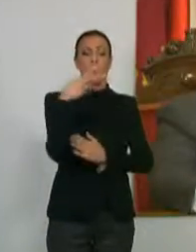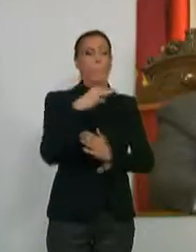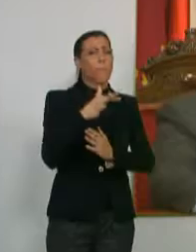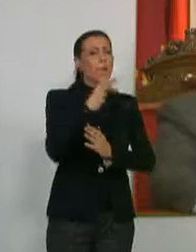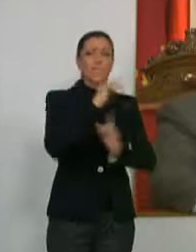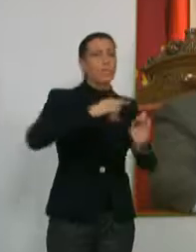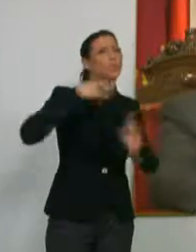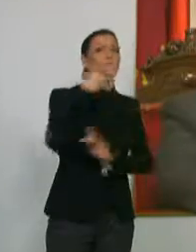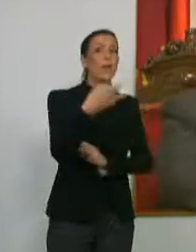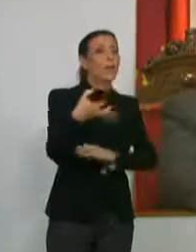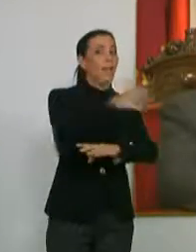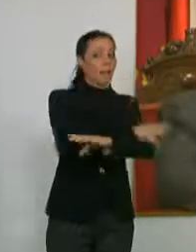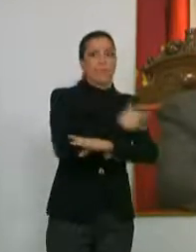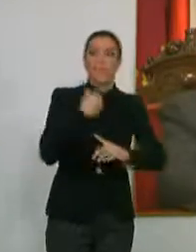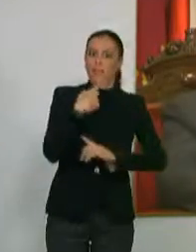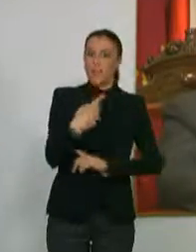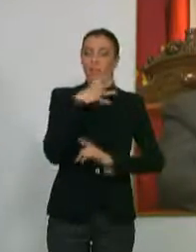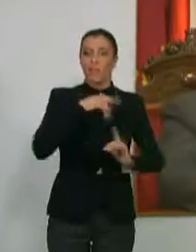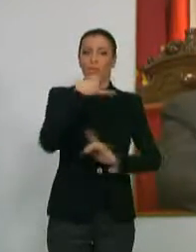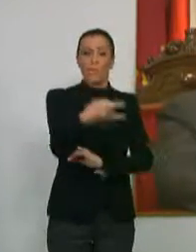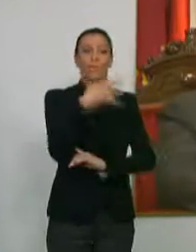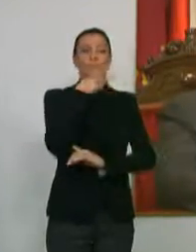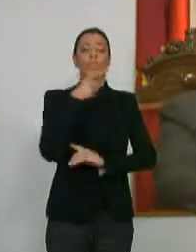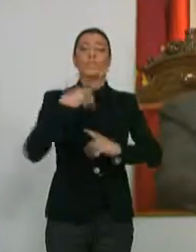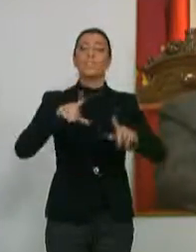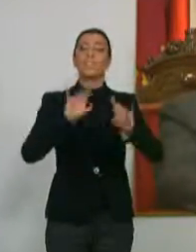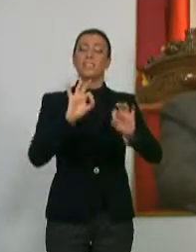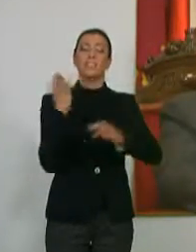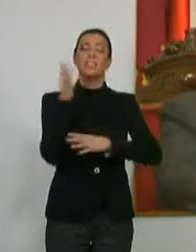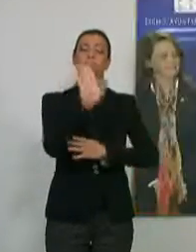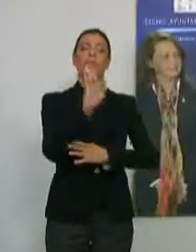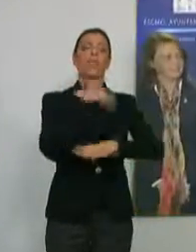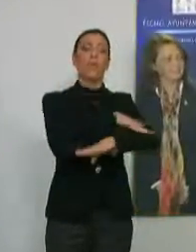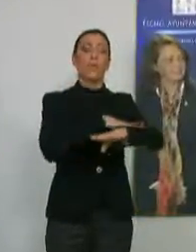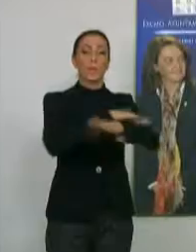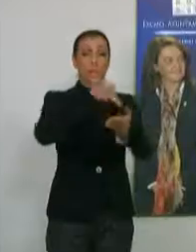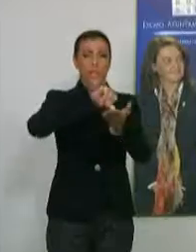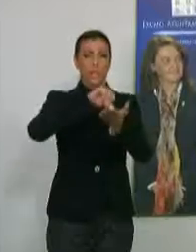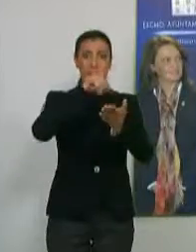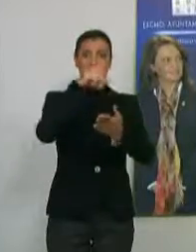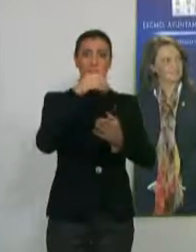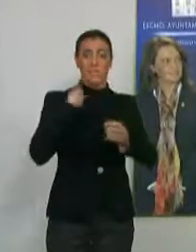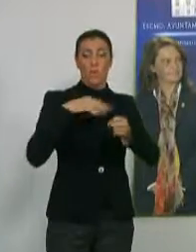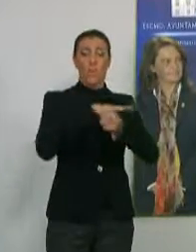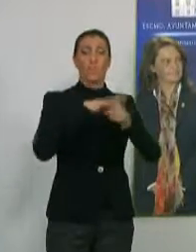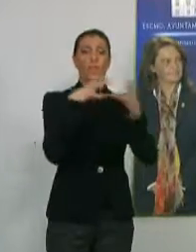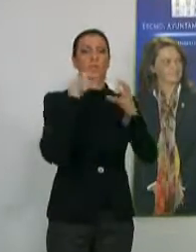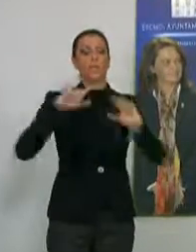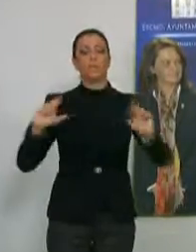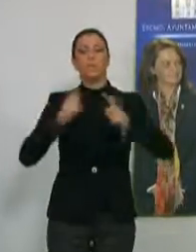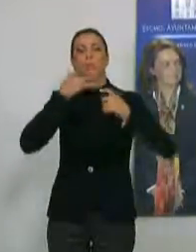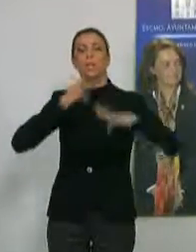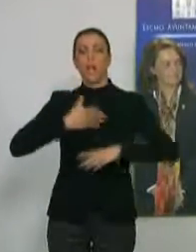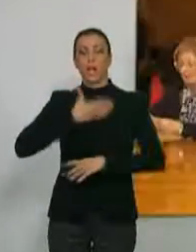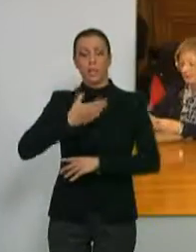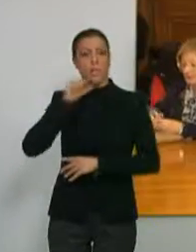del doble de lo que se tenía previsto. El representante del Gobierno Central en la provincia de Granada se ha reunido junto con la